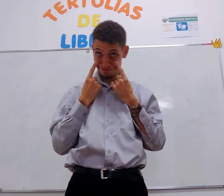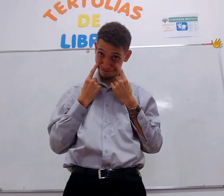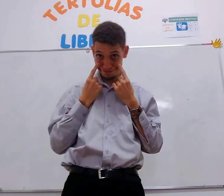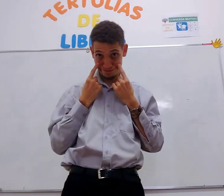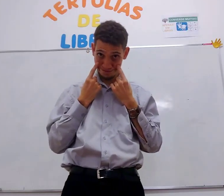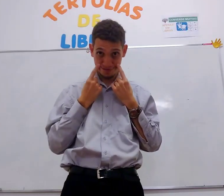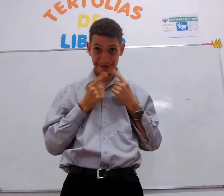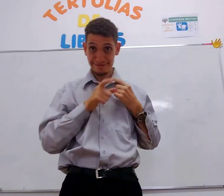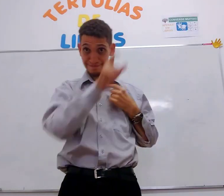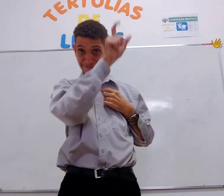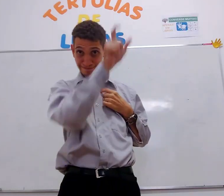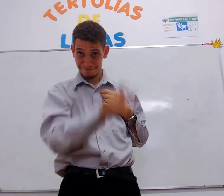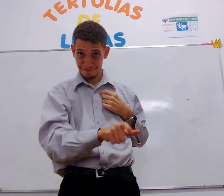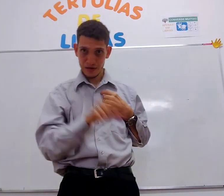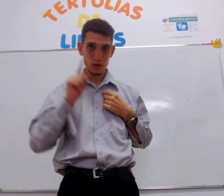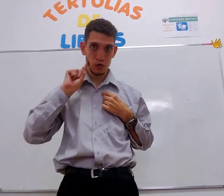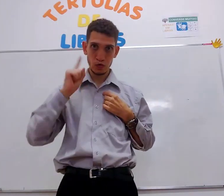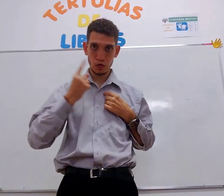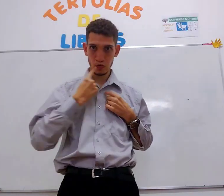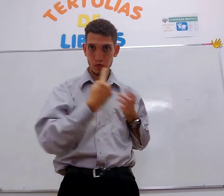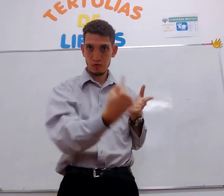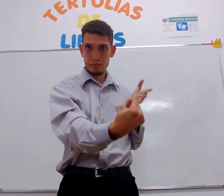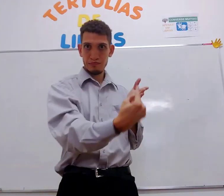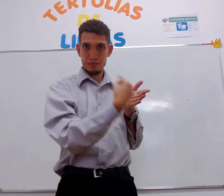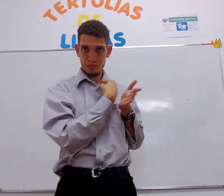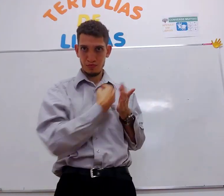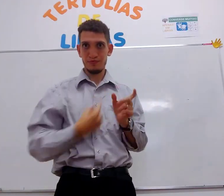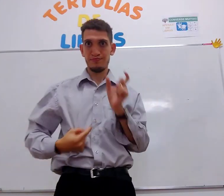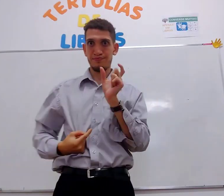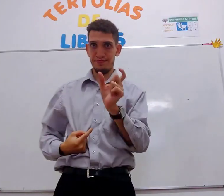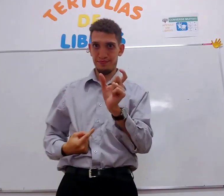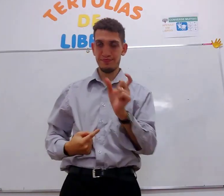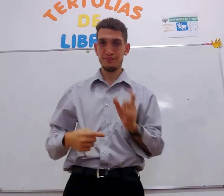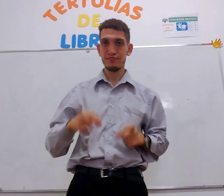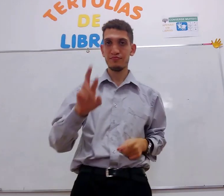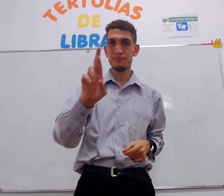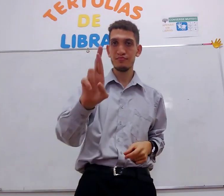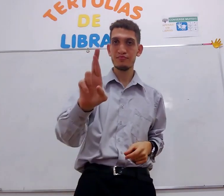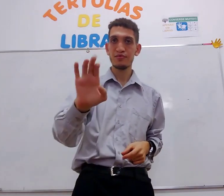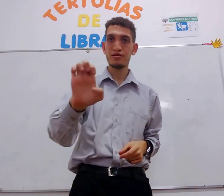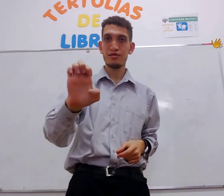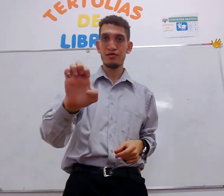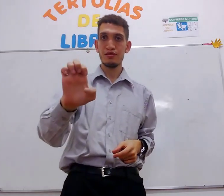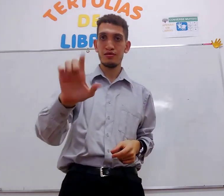Olha, olha, olha, pessoa surda me perguntar, palavra,